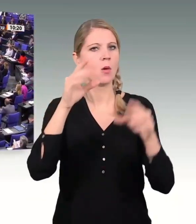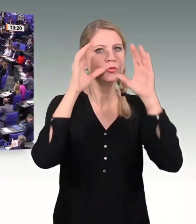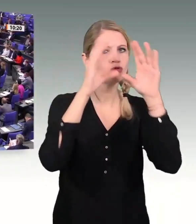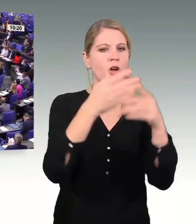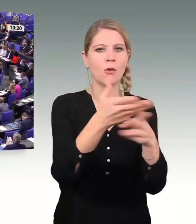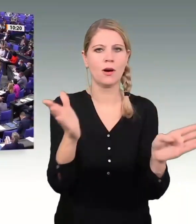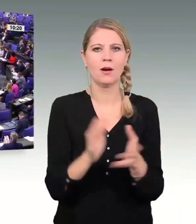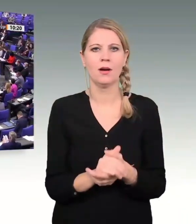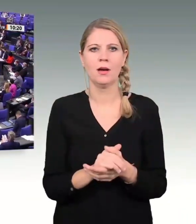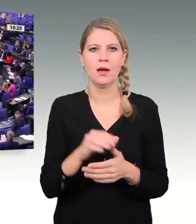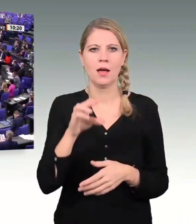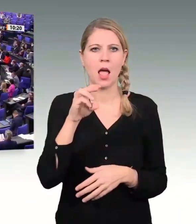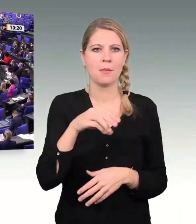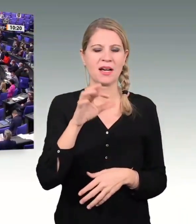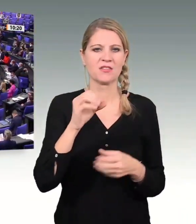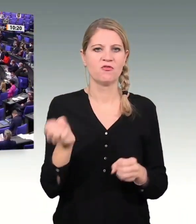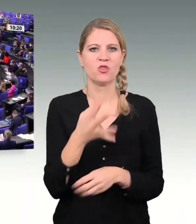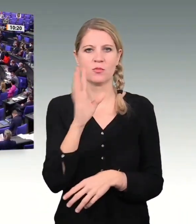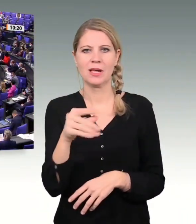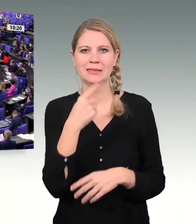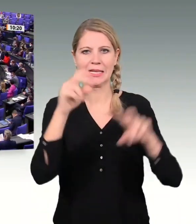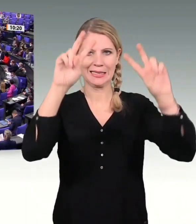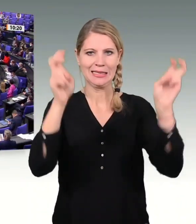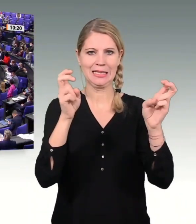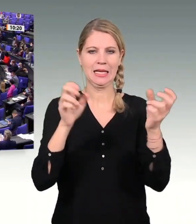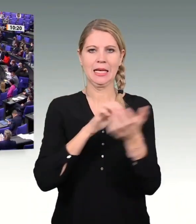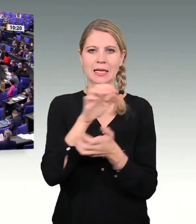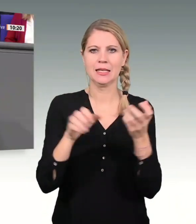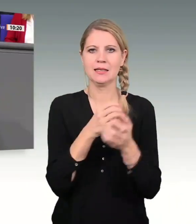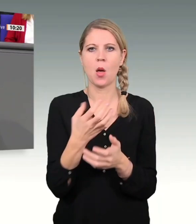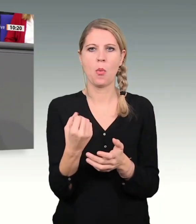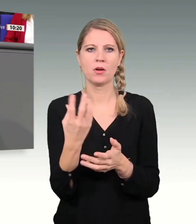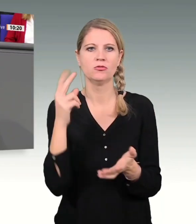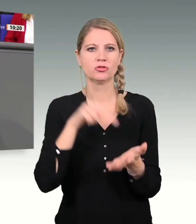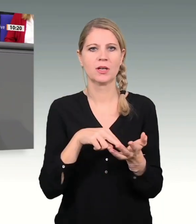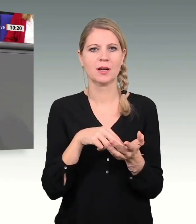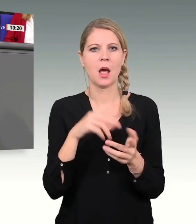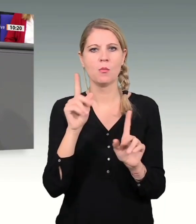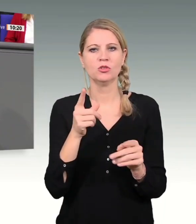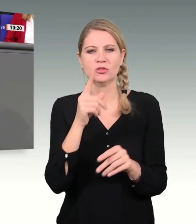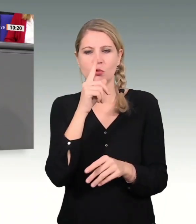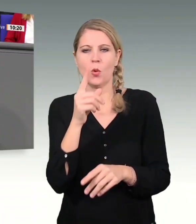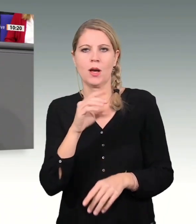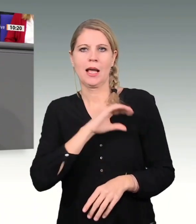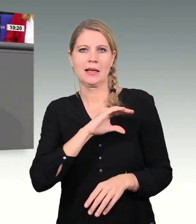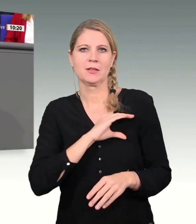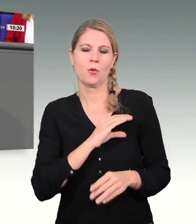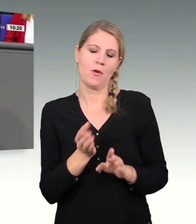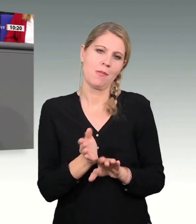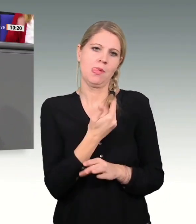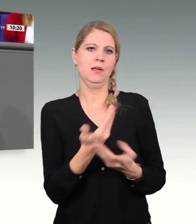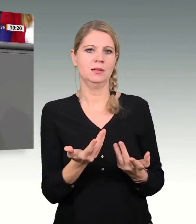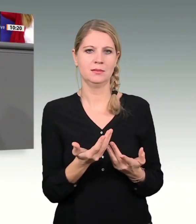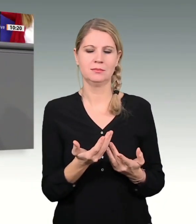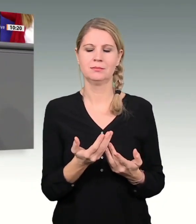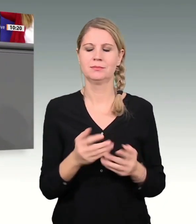Krise ist ein produktiver Zustand. Man muss ihm nur den Beigeschmack der Katastrophe nehmen. Ja, wir sind in einem starken Land mit einem